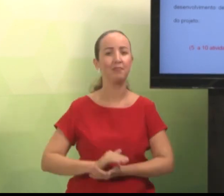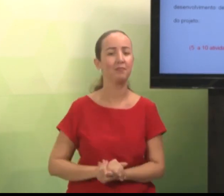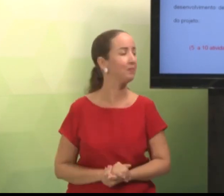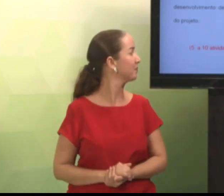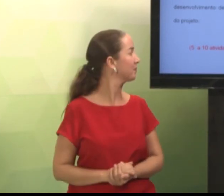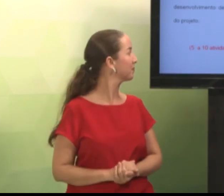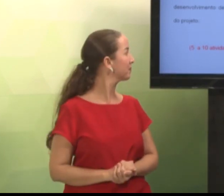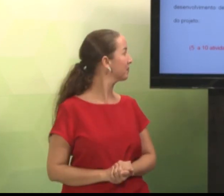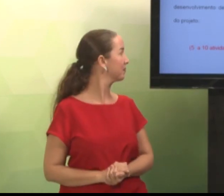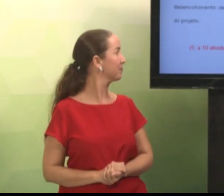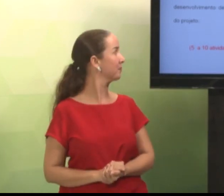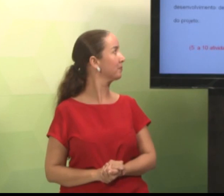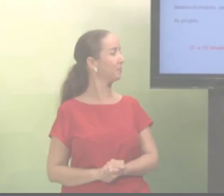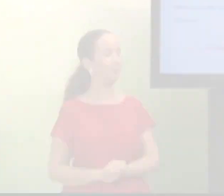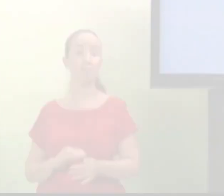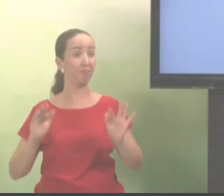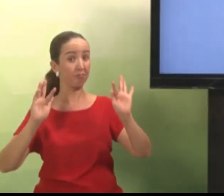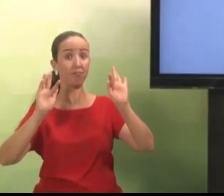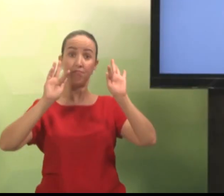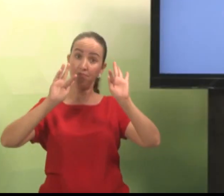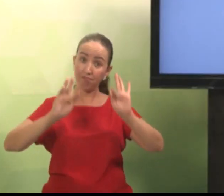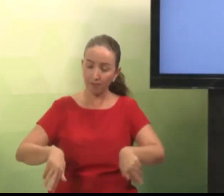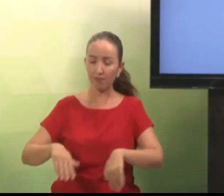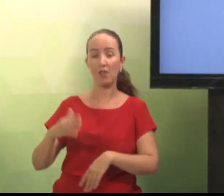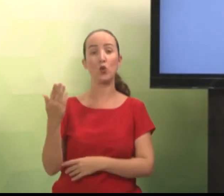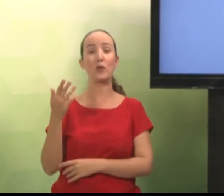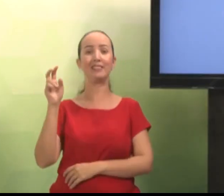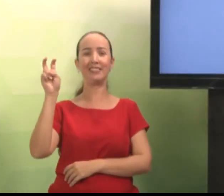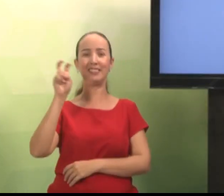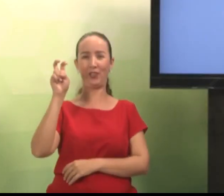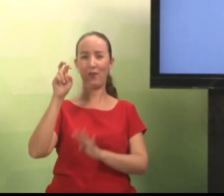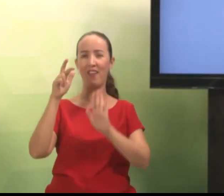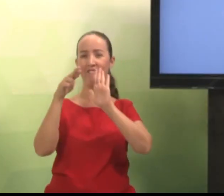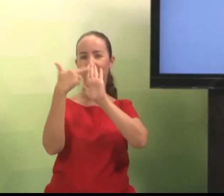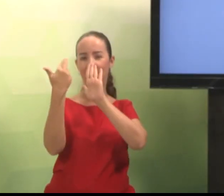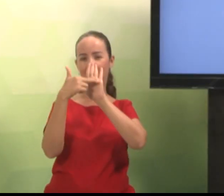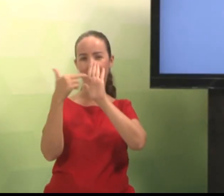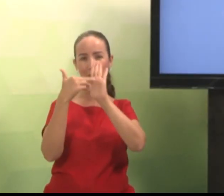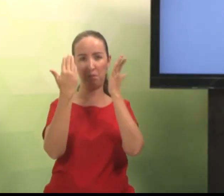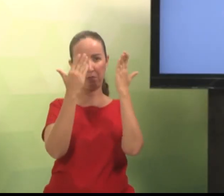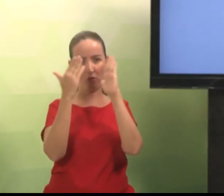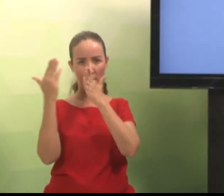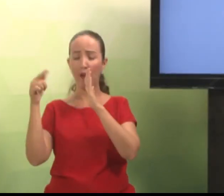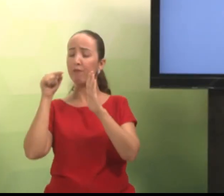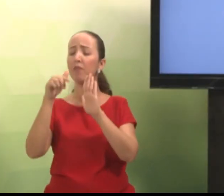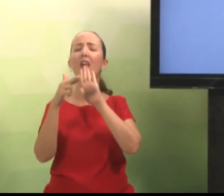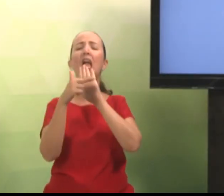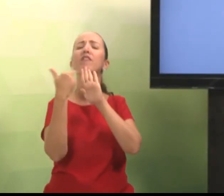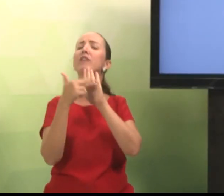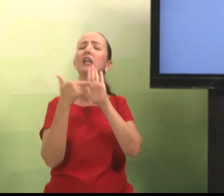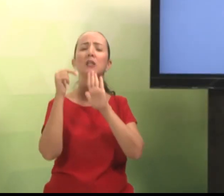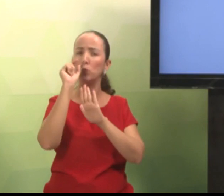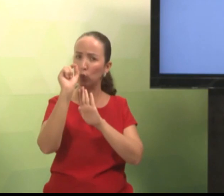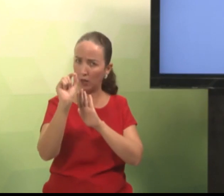Ok? Por fim, nós temos o item 5. As referências. E o que são as referências?